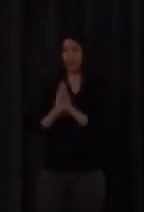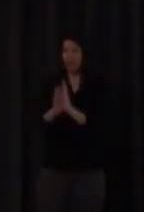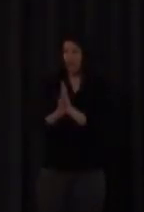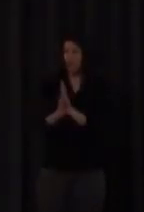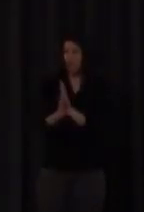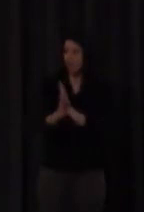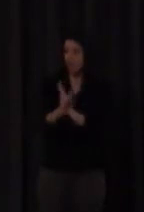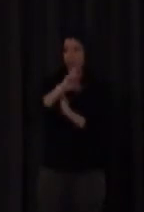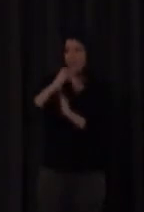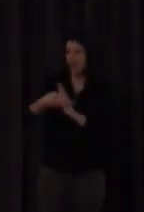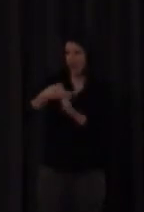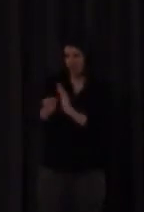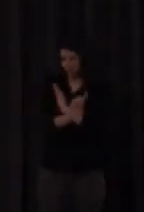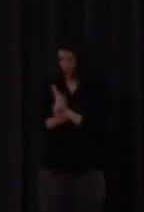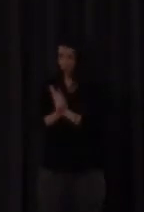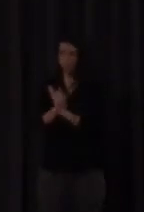gran escollo